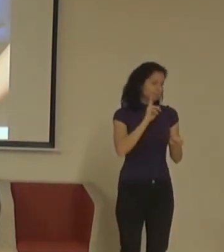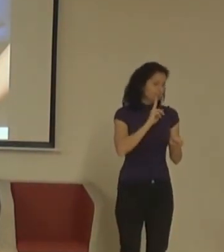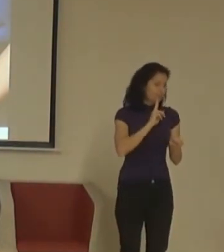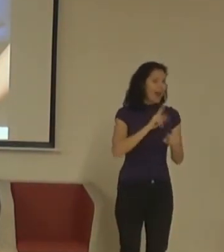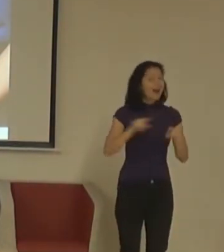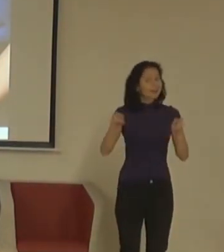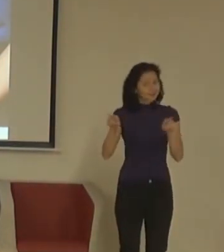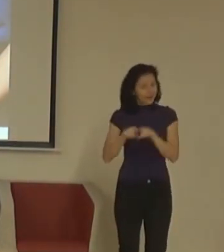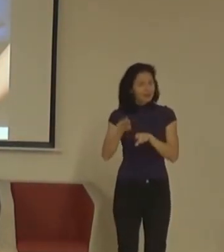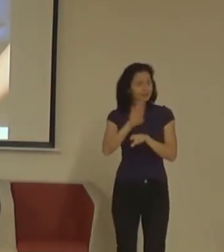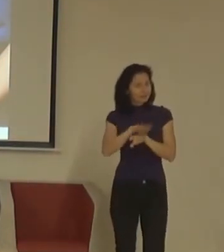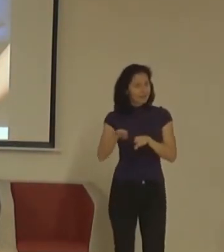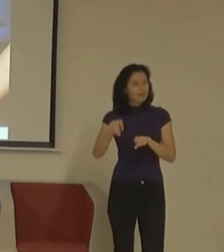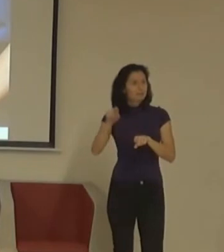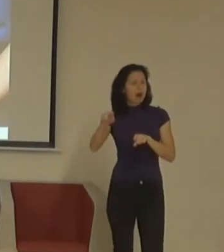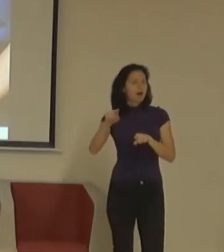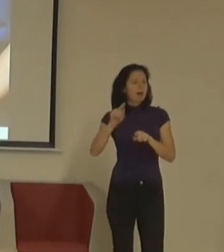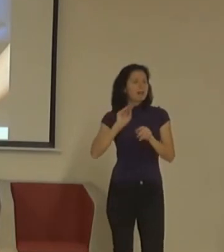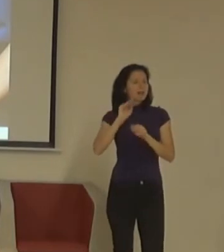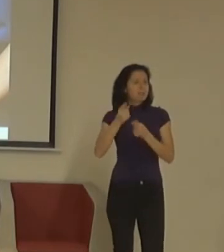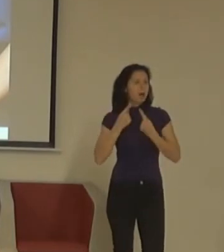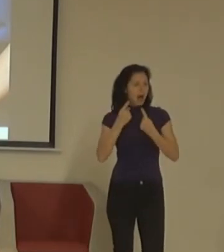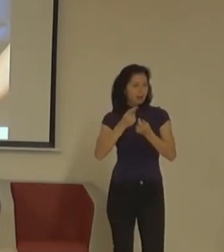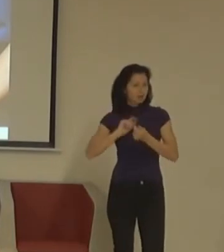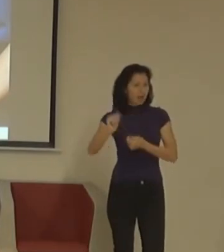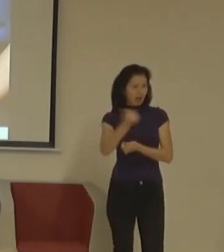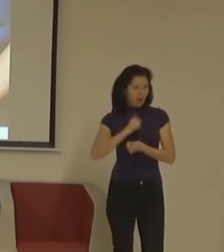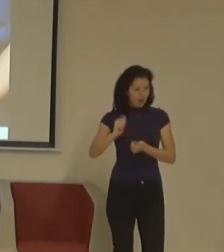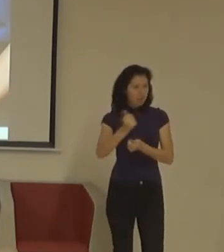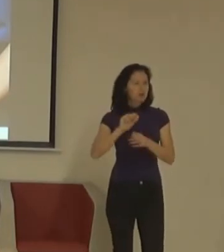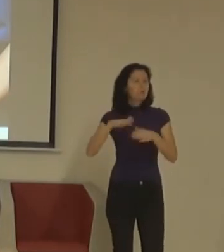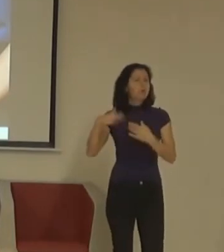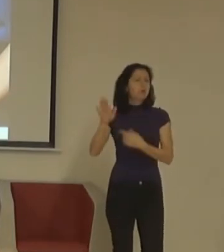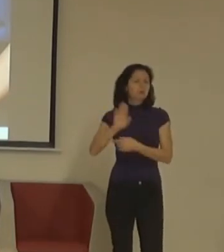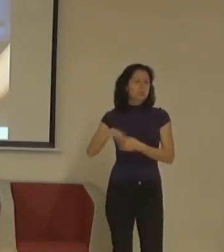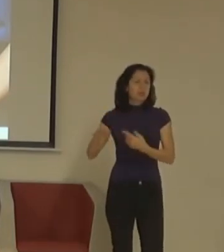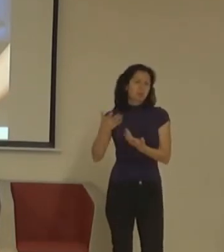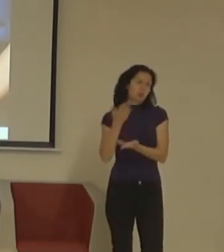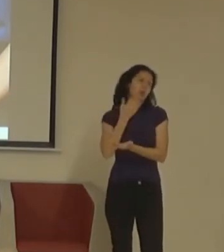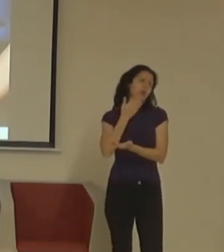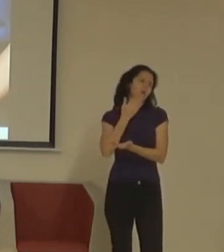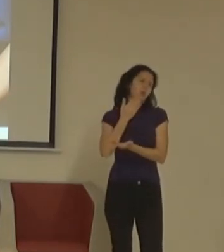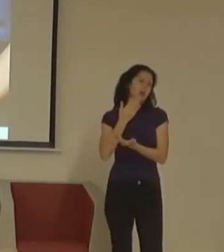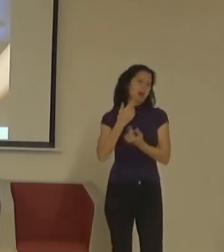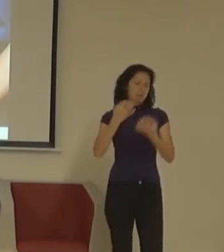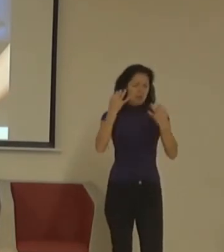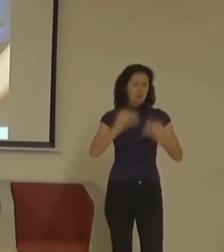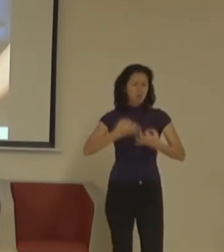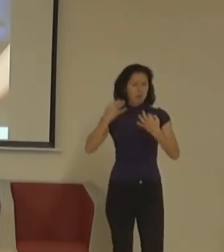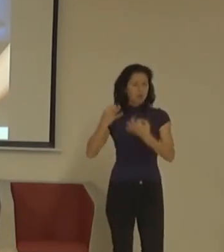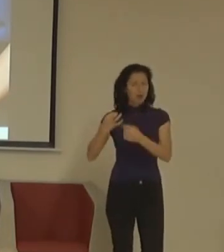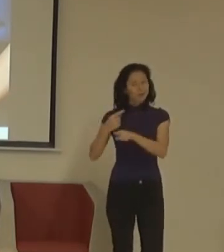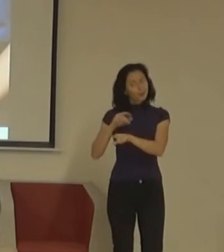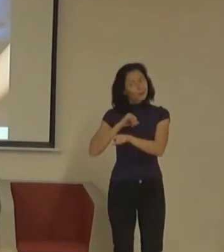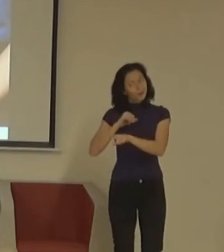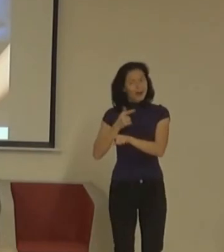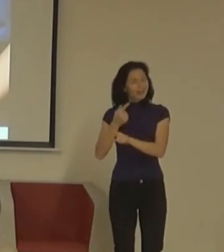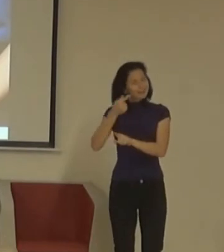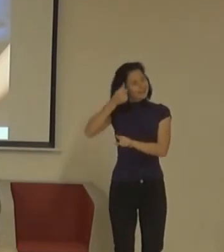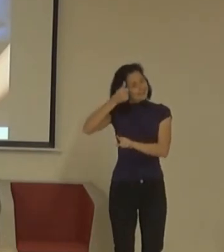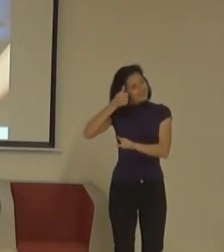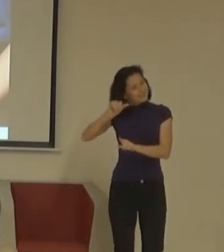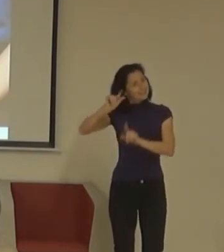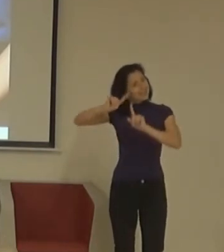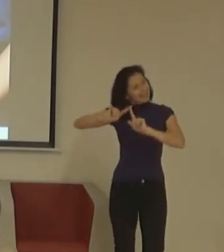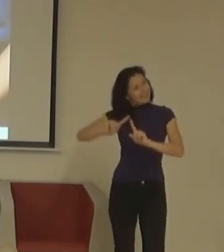nebo pro děti, kteří jsou prostě jenom znudění všema těma jasnýma, jednoduchýma řešeníma. A tady při tom zvláštím